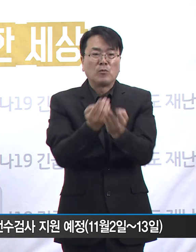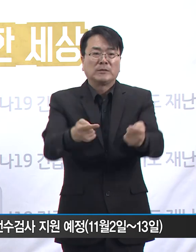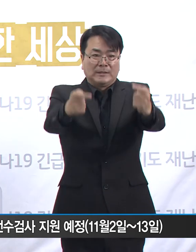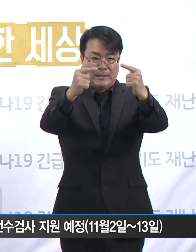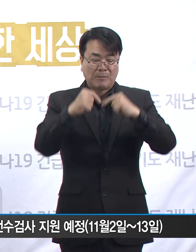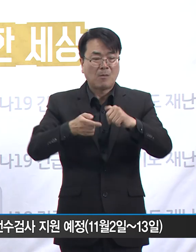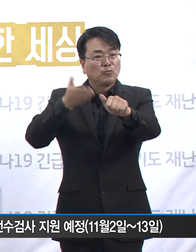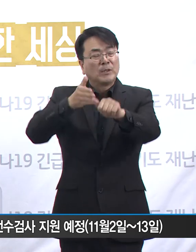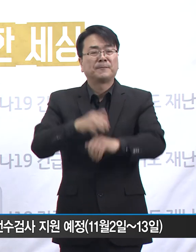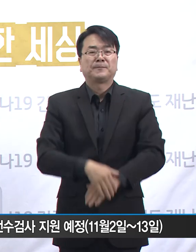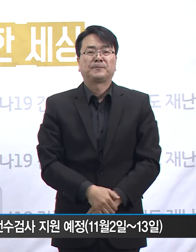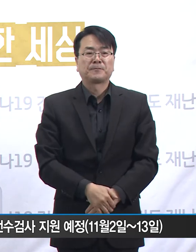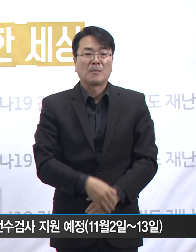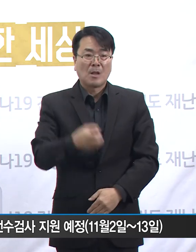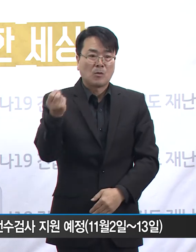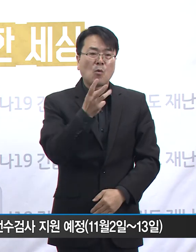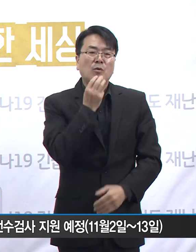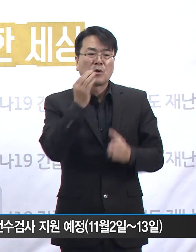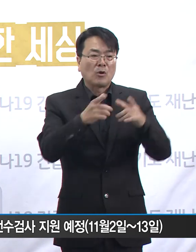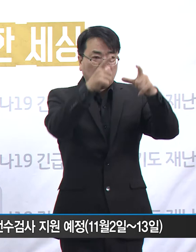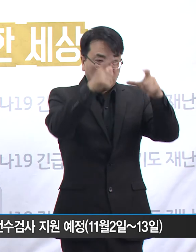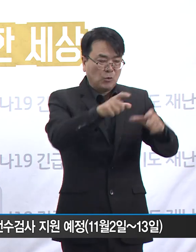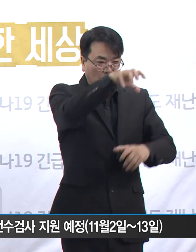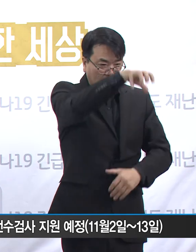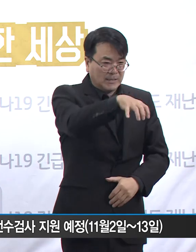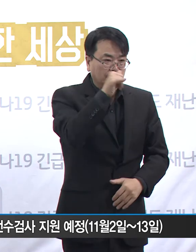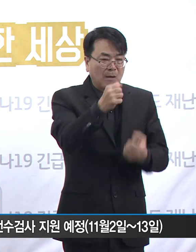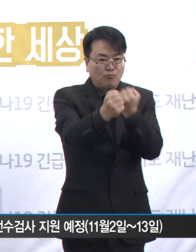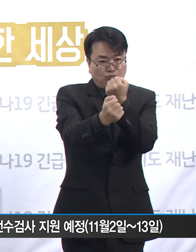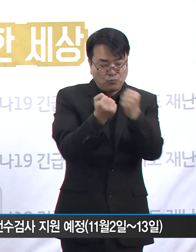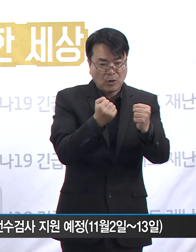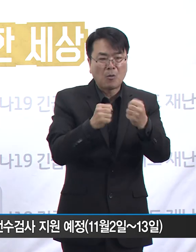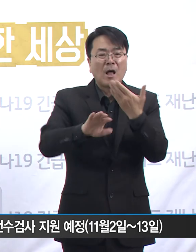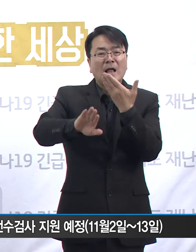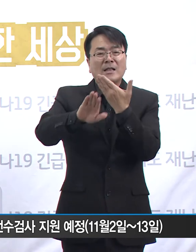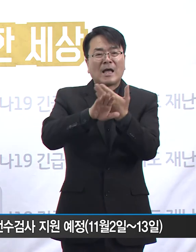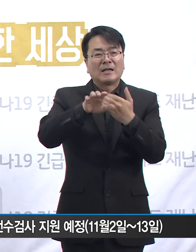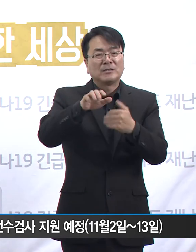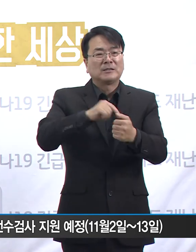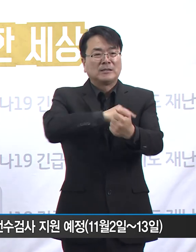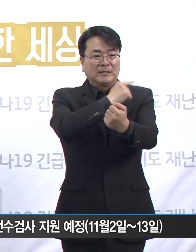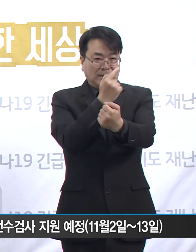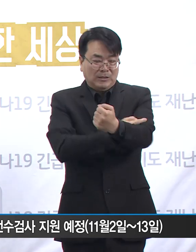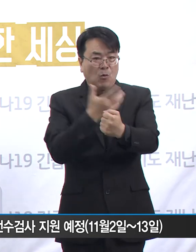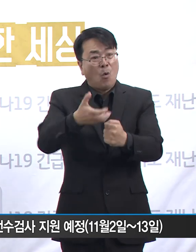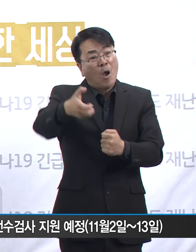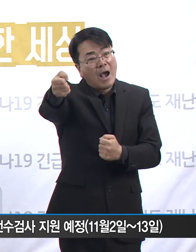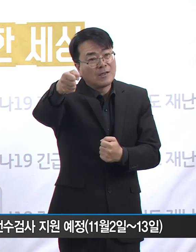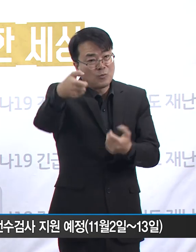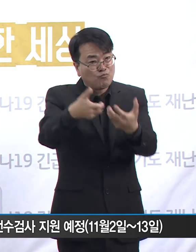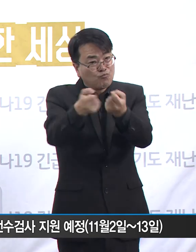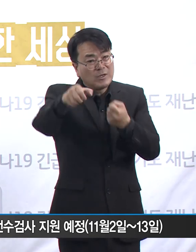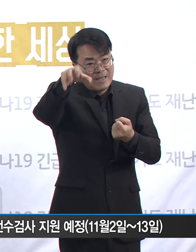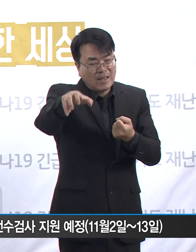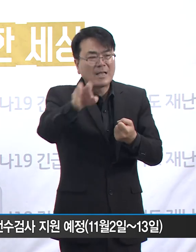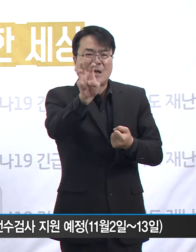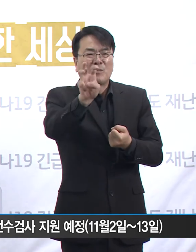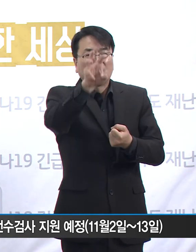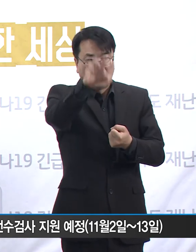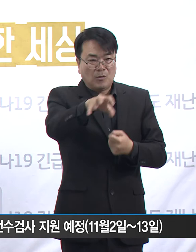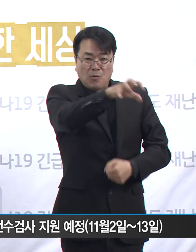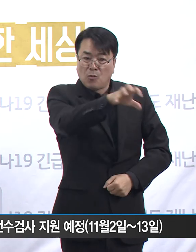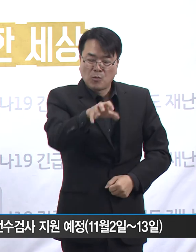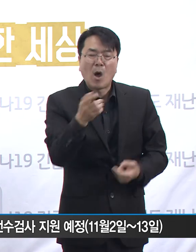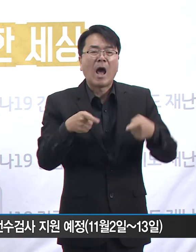소재하는 타 지자체 운영시설 30개소에 대하여 전수검사를 실시하고 운영하는